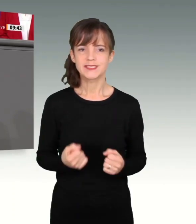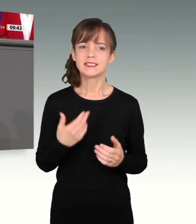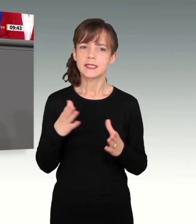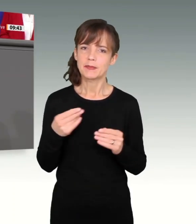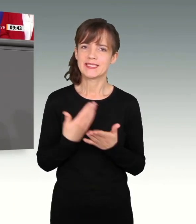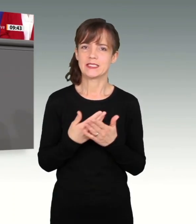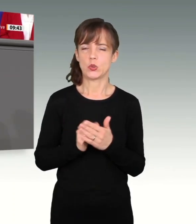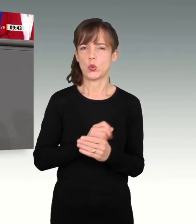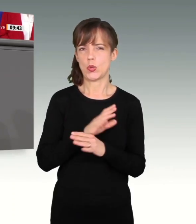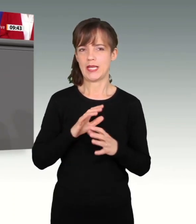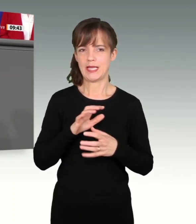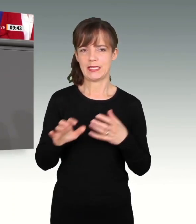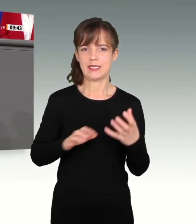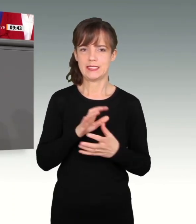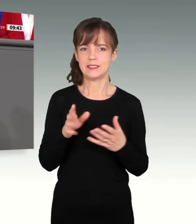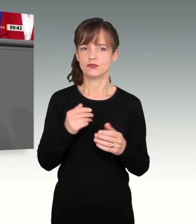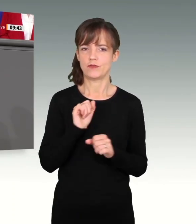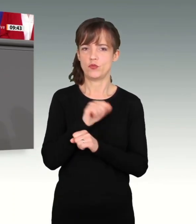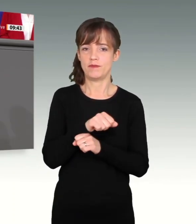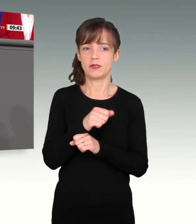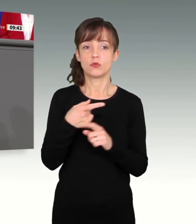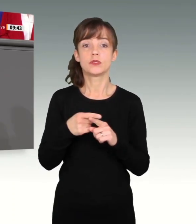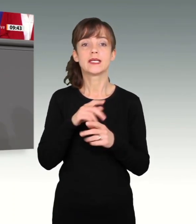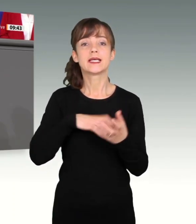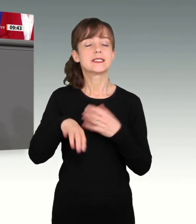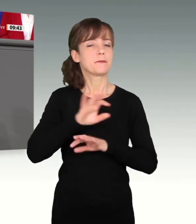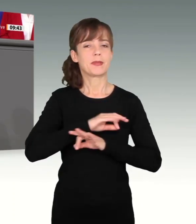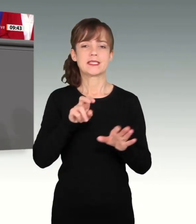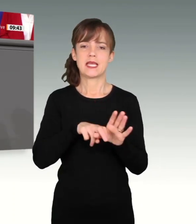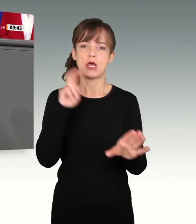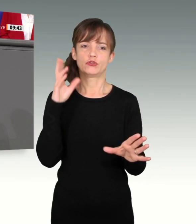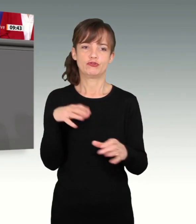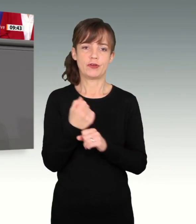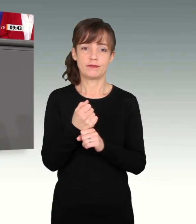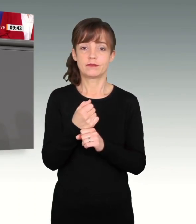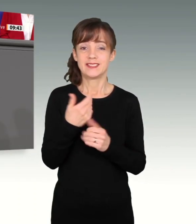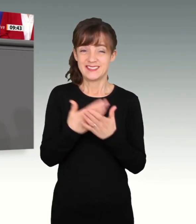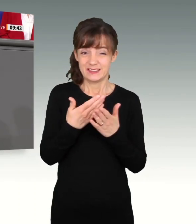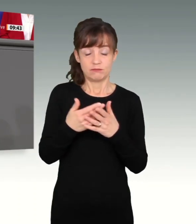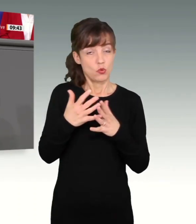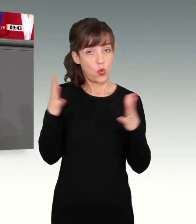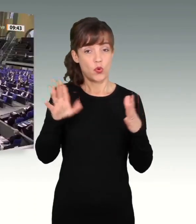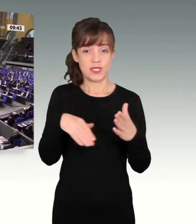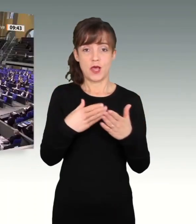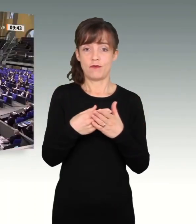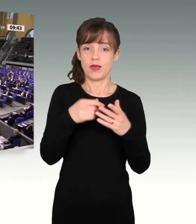und beim Klimaschutz mit großen Investitionen angehen. Ich freue mich auf die Beratung dazu im weiteren Verlauf im Bundestag. Vielen Dank.